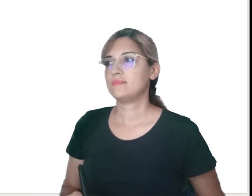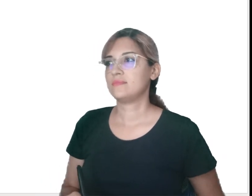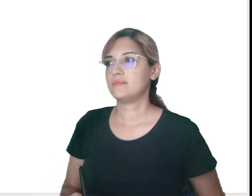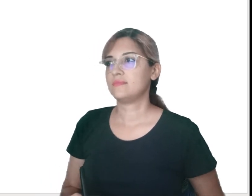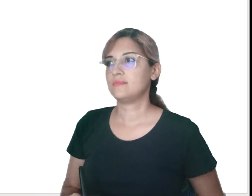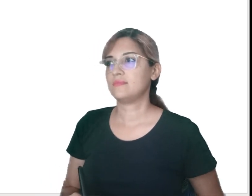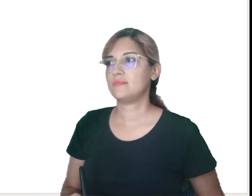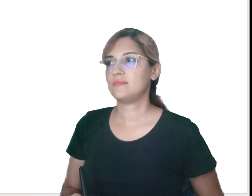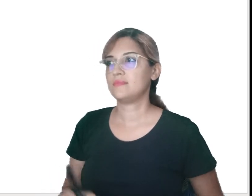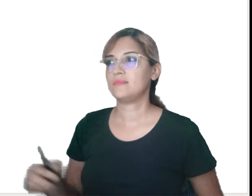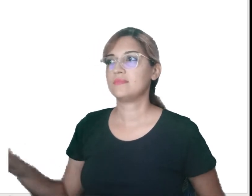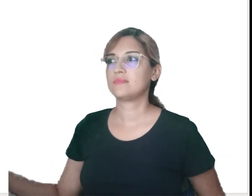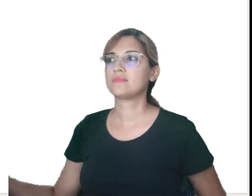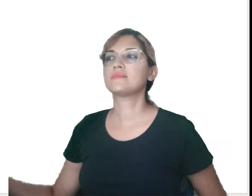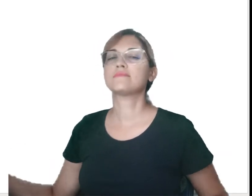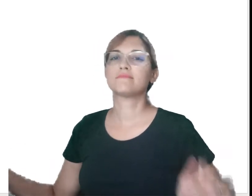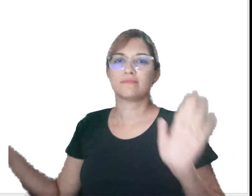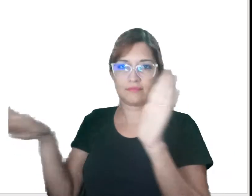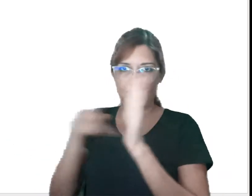Então, a casa é do meu amigo.